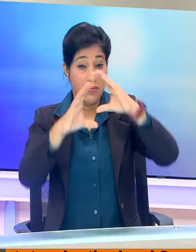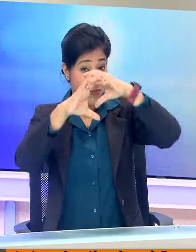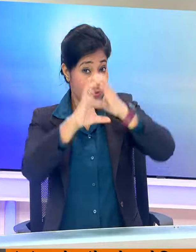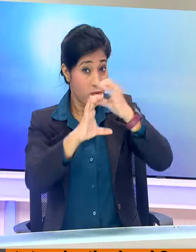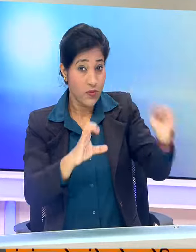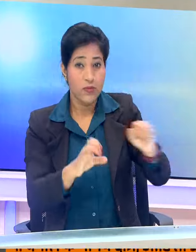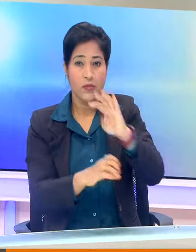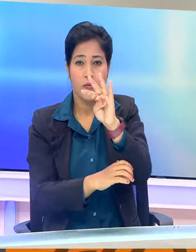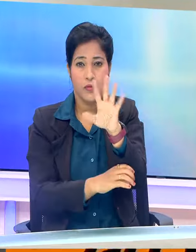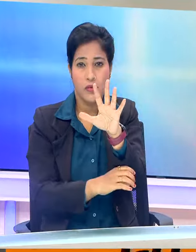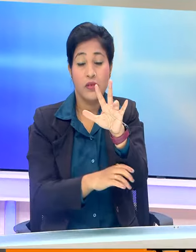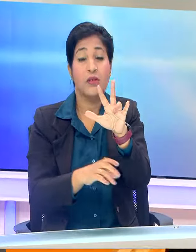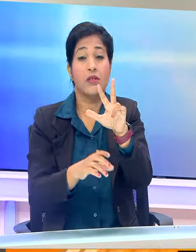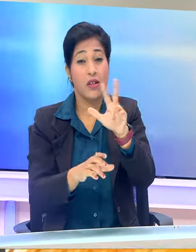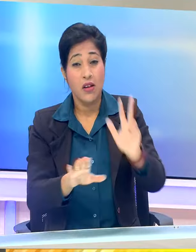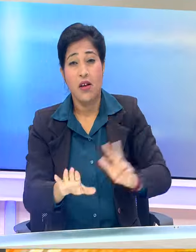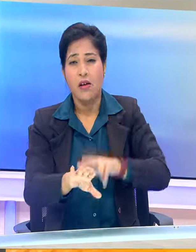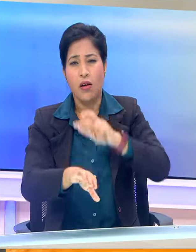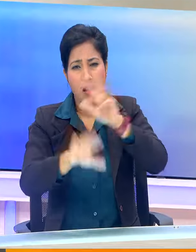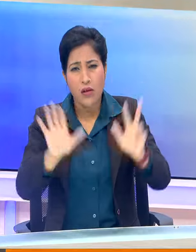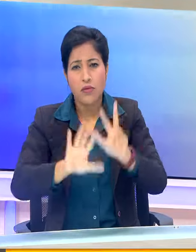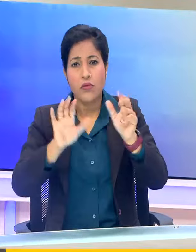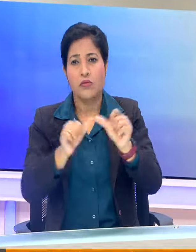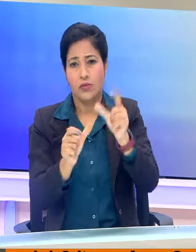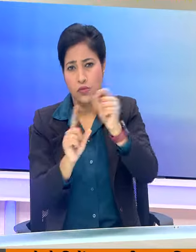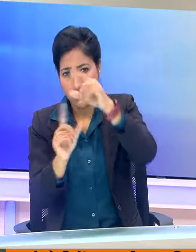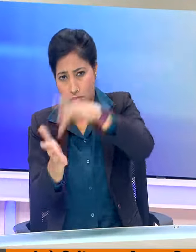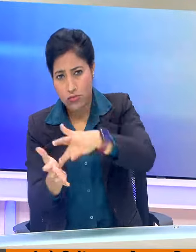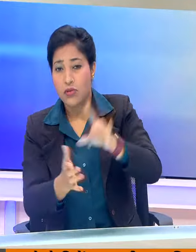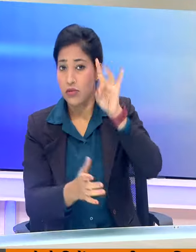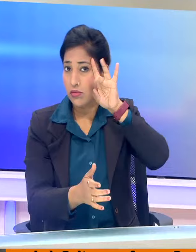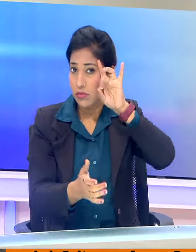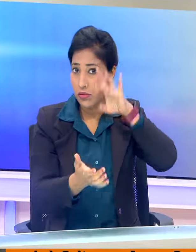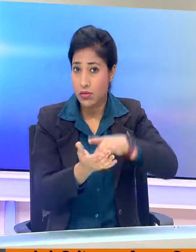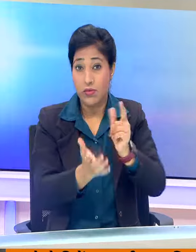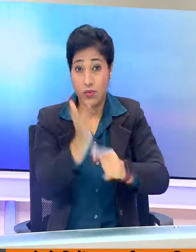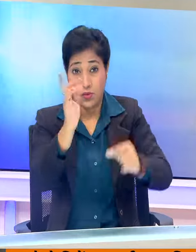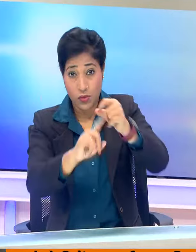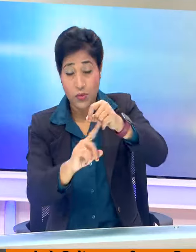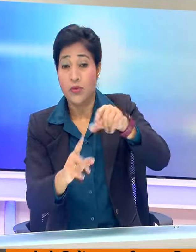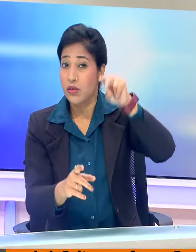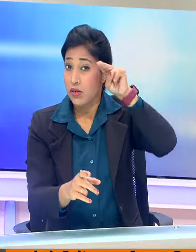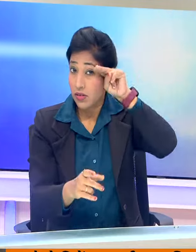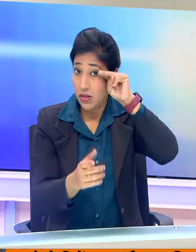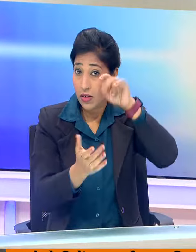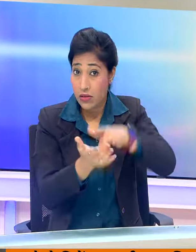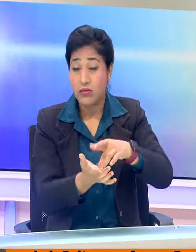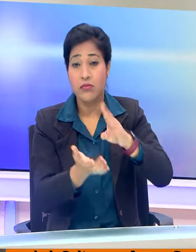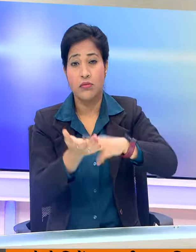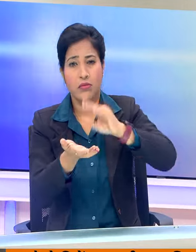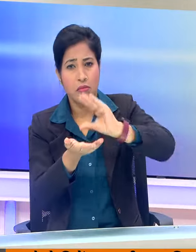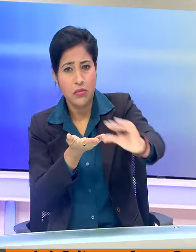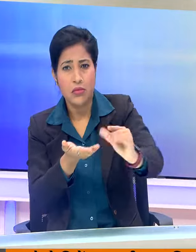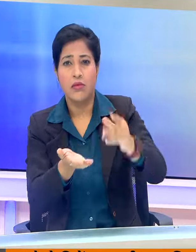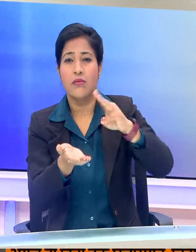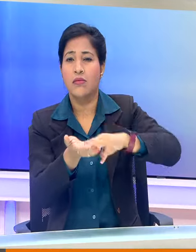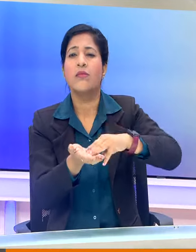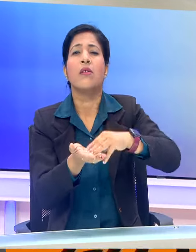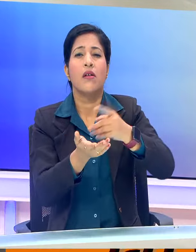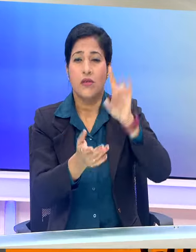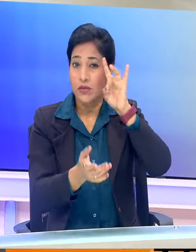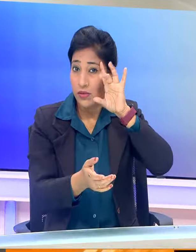अगले 48 खंटों के दौरान रणाचल प्रदेश, सिक्किम, उत्र प्रदेश, नागलेंड, मड़ेपुर, मिजोरम,